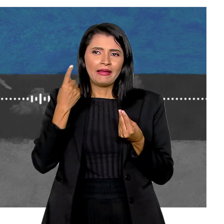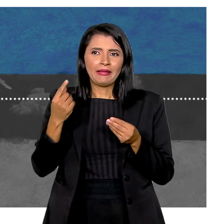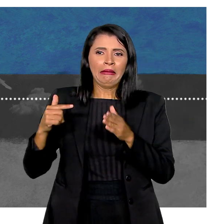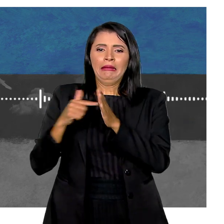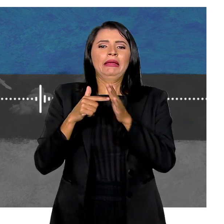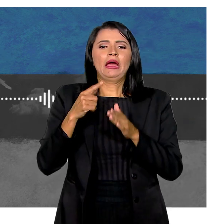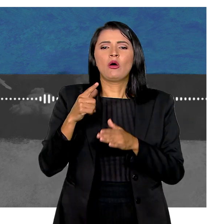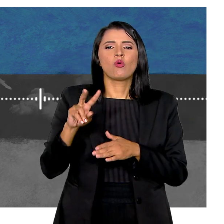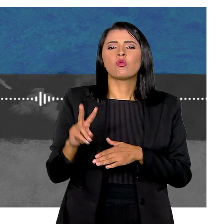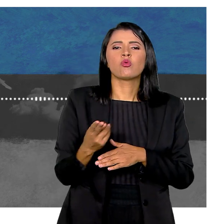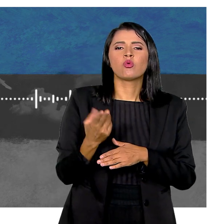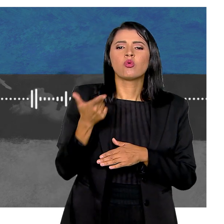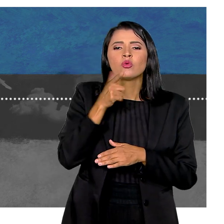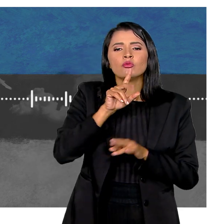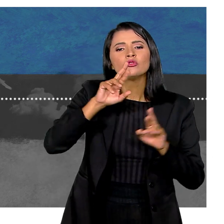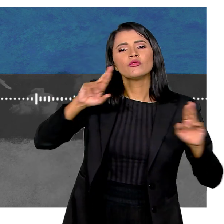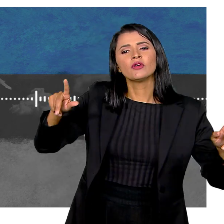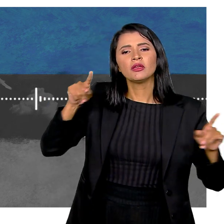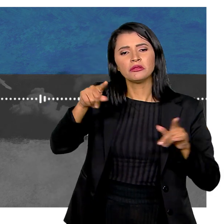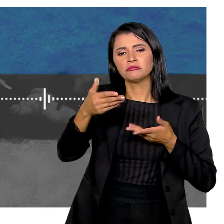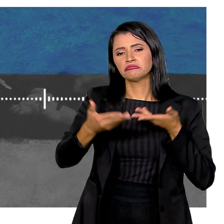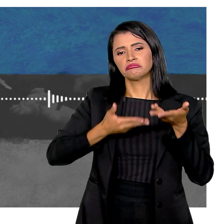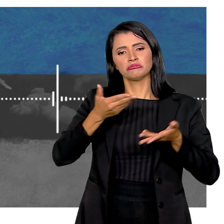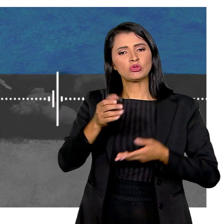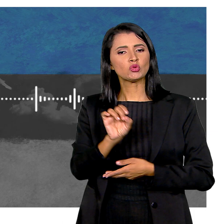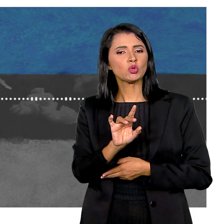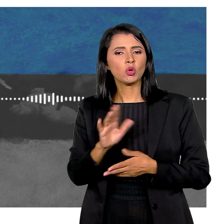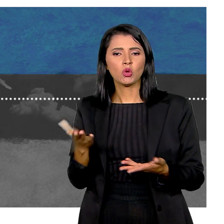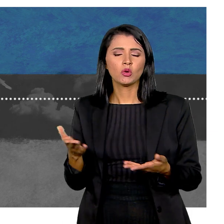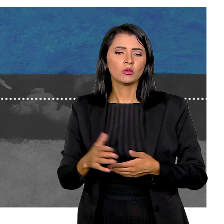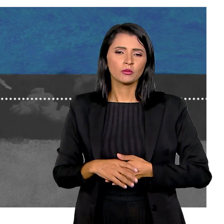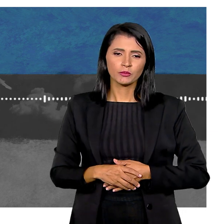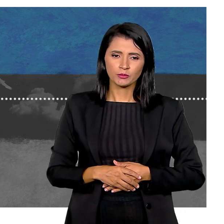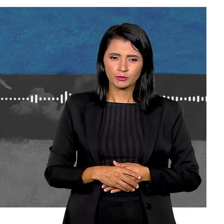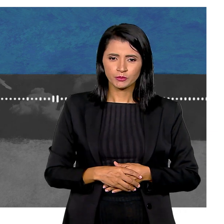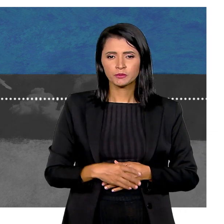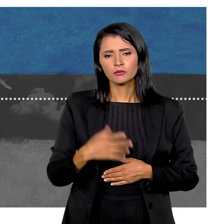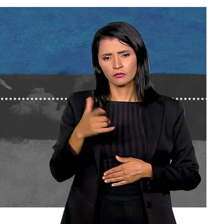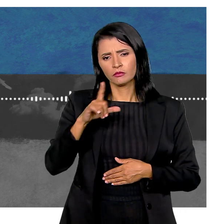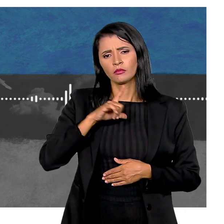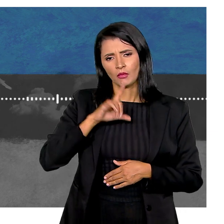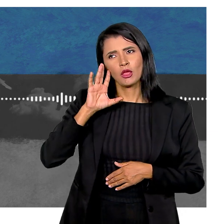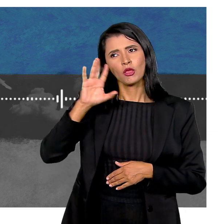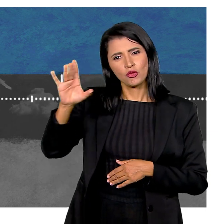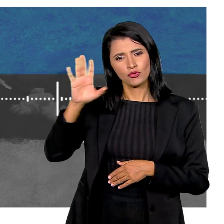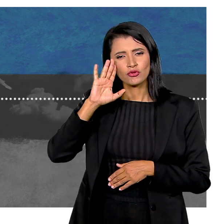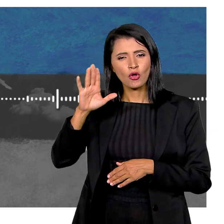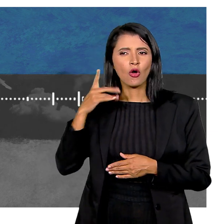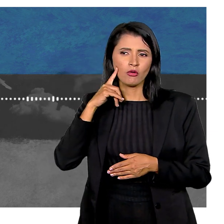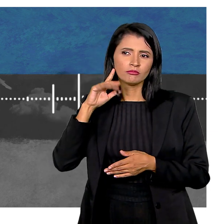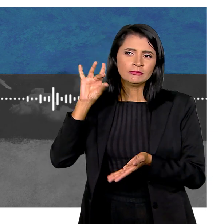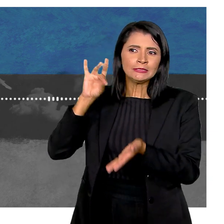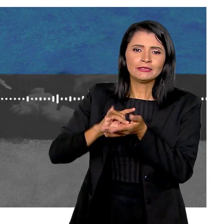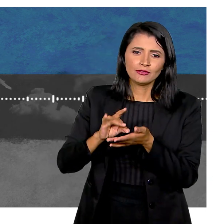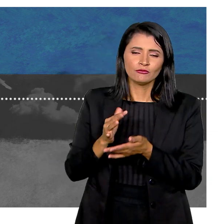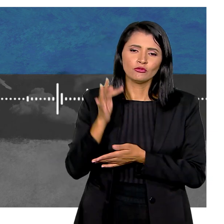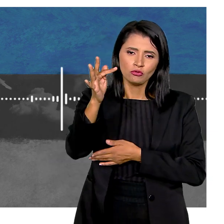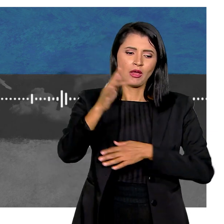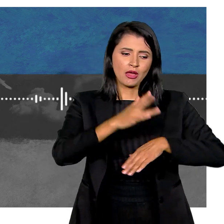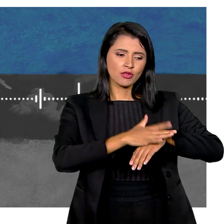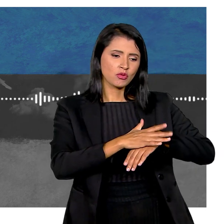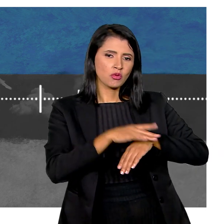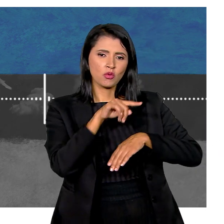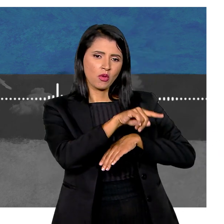limites A única coisa que tem de diferente é o tratamento Ah, tenho sonhos pra realizar